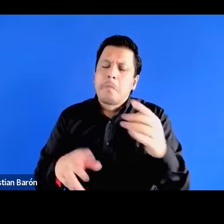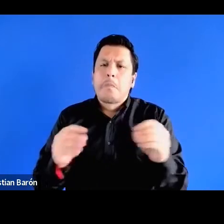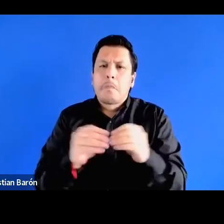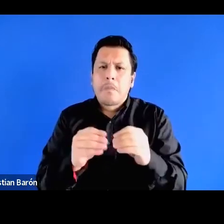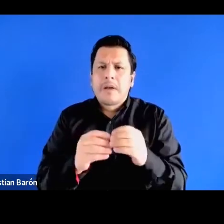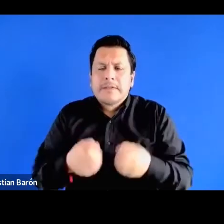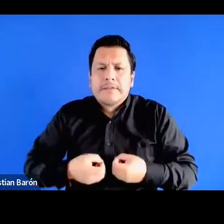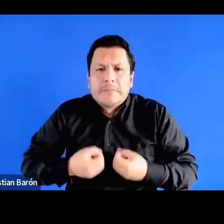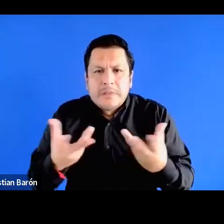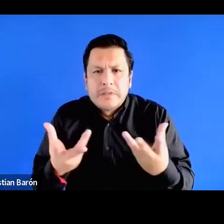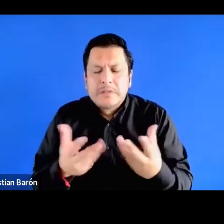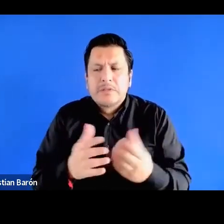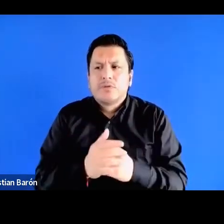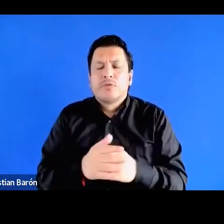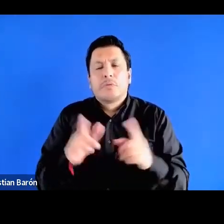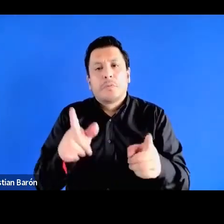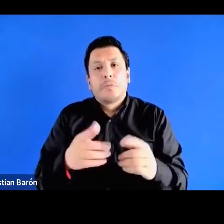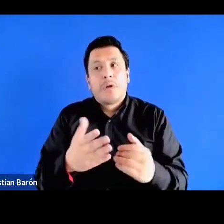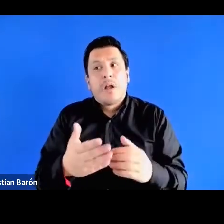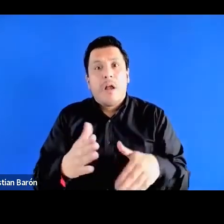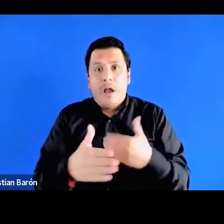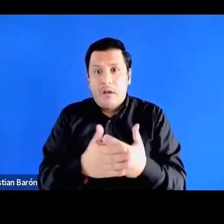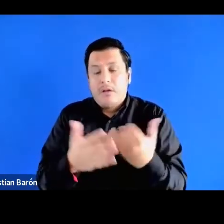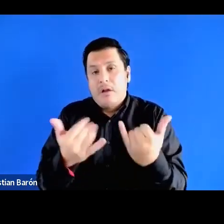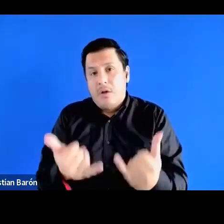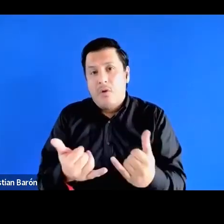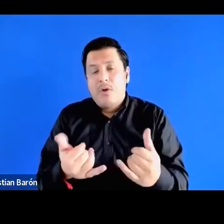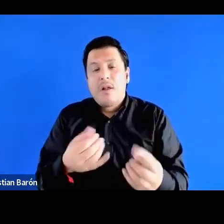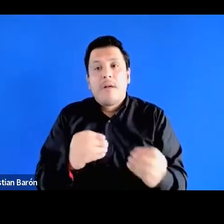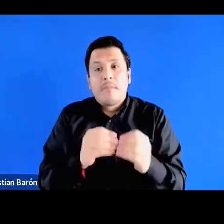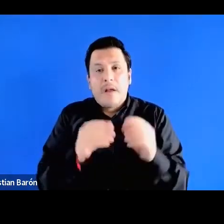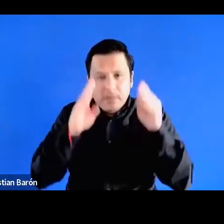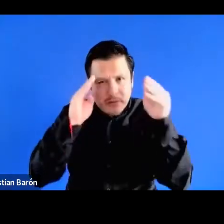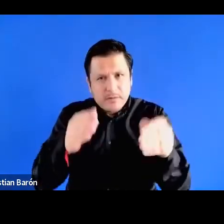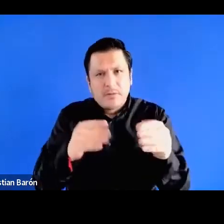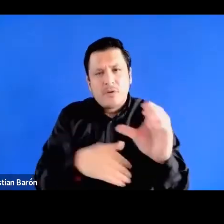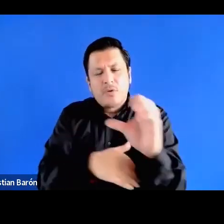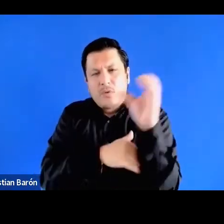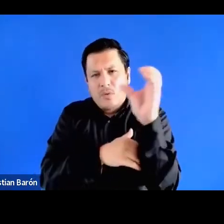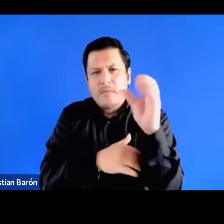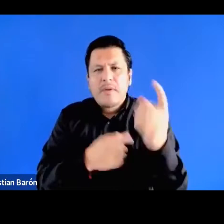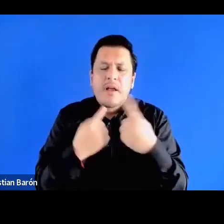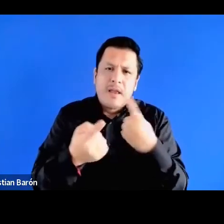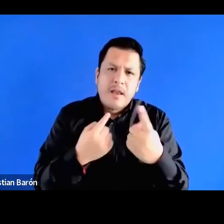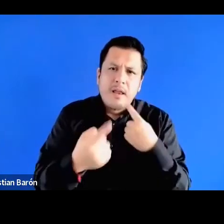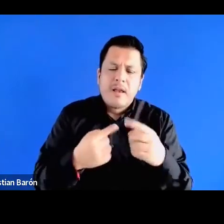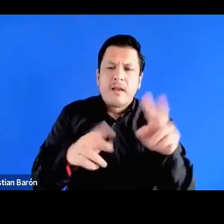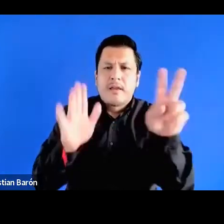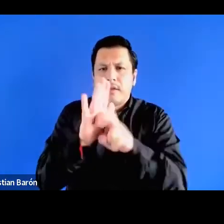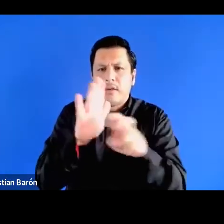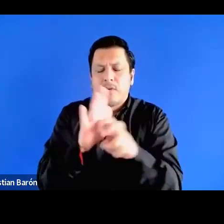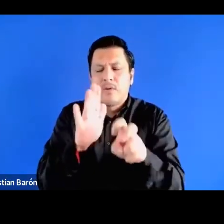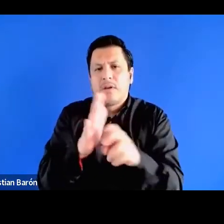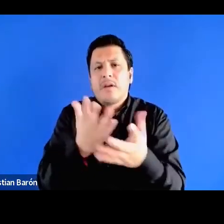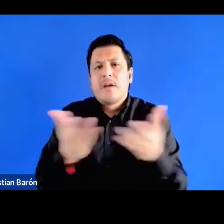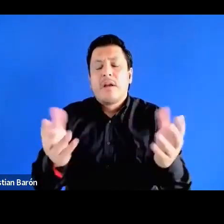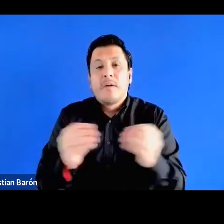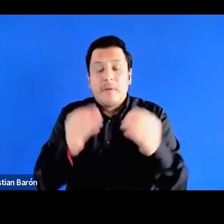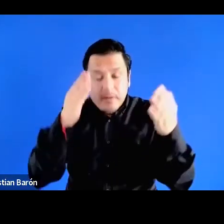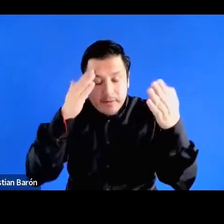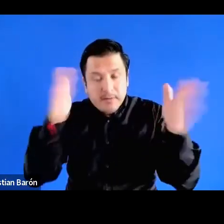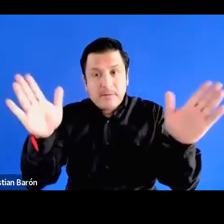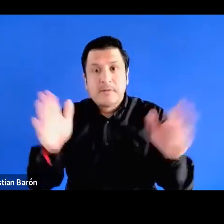expresiva ainda que cercada en Colombia la discusión teórica es muy ampla